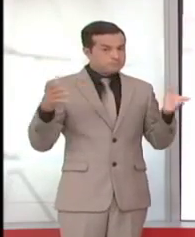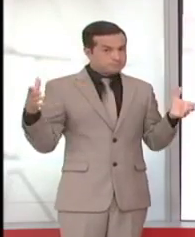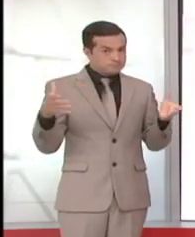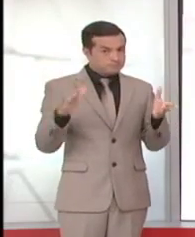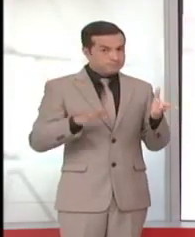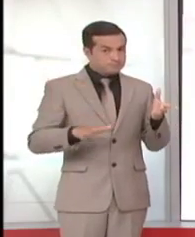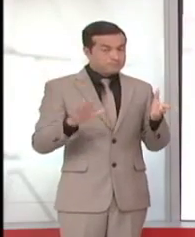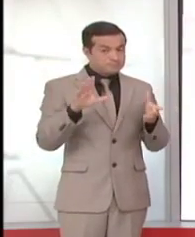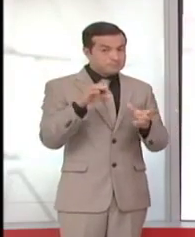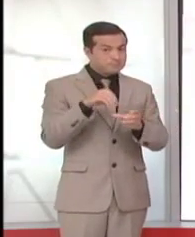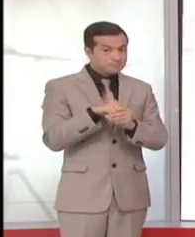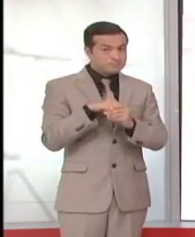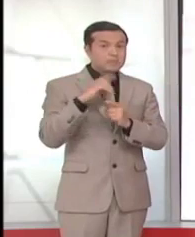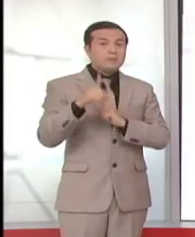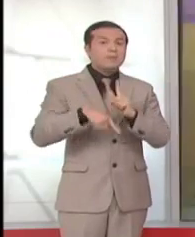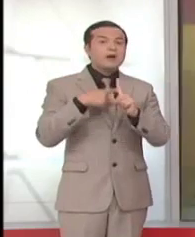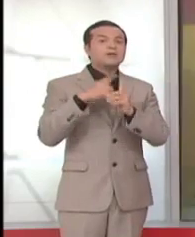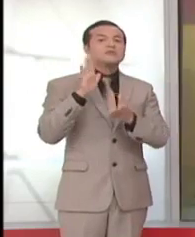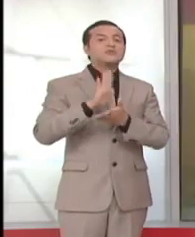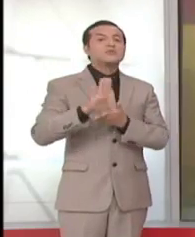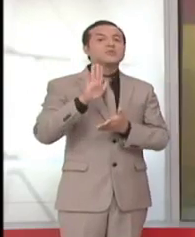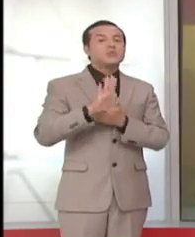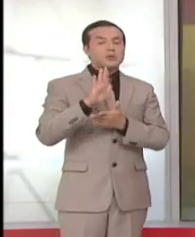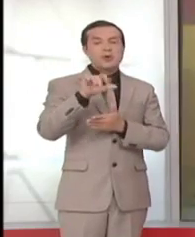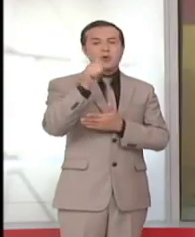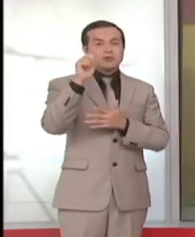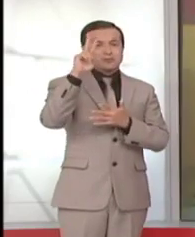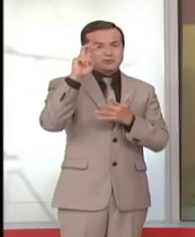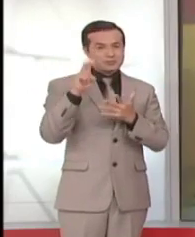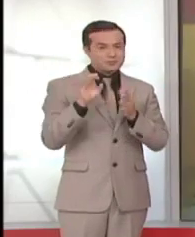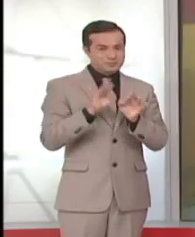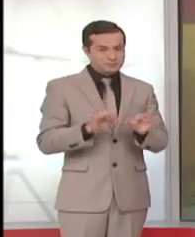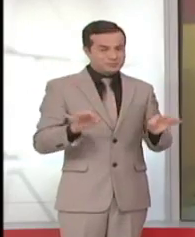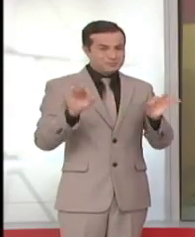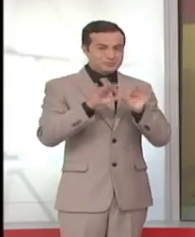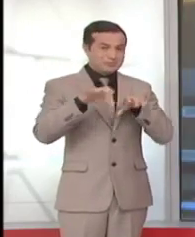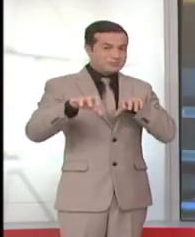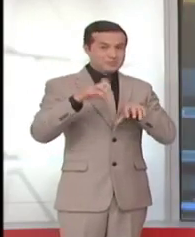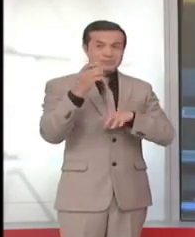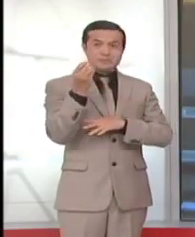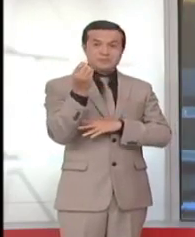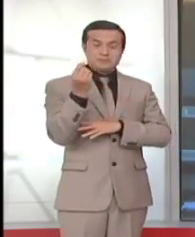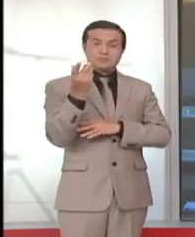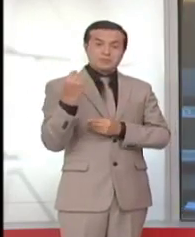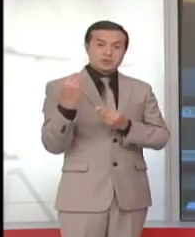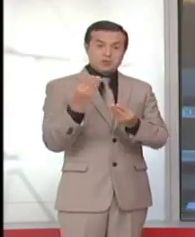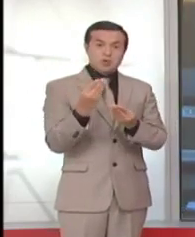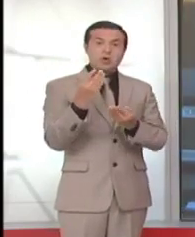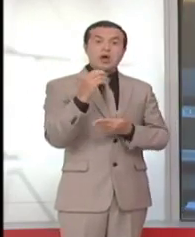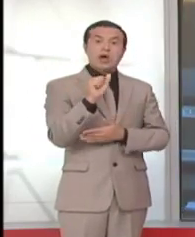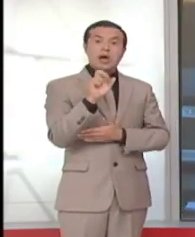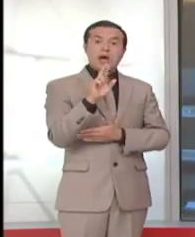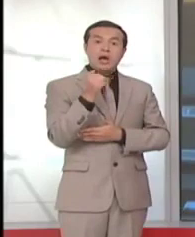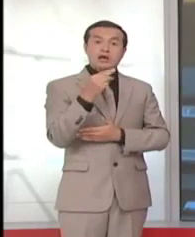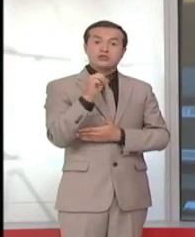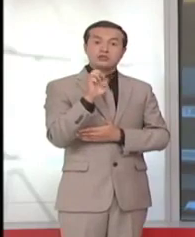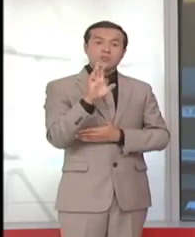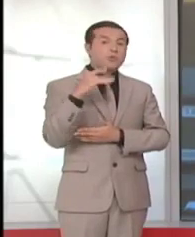y escuelas. Además de otras áreas esenciales como acciones y bonos, donde actualmente Ashmore es el principal tenedor de papeles